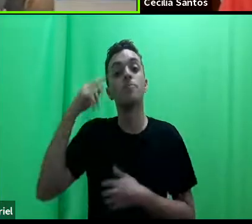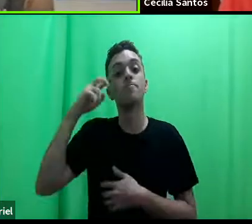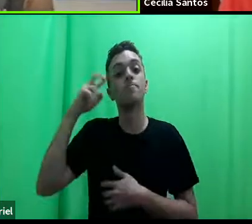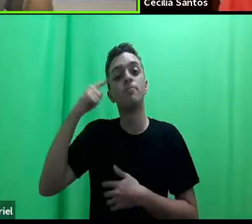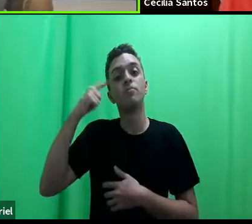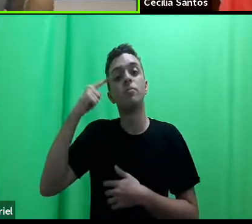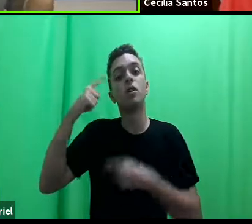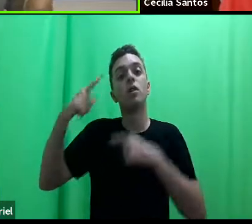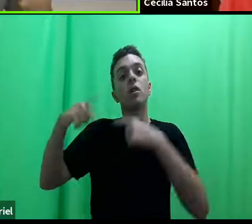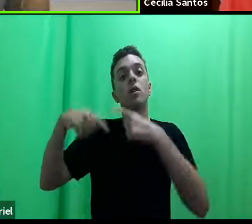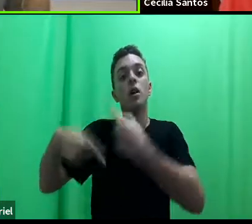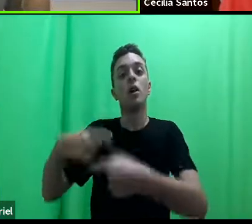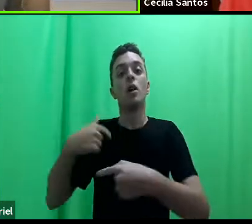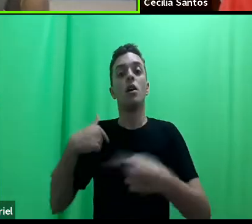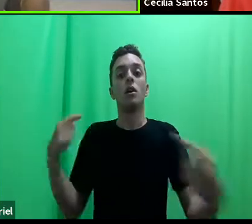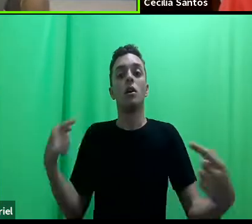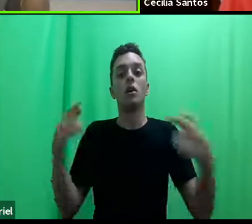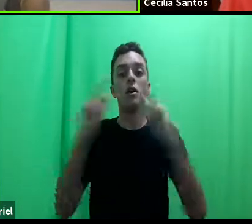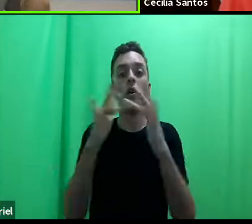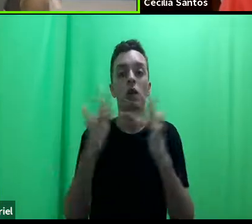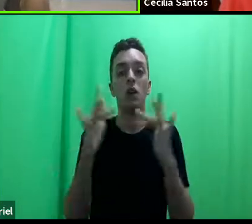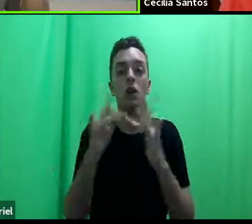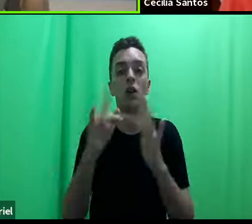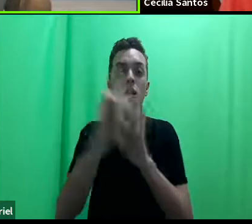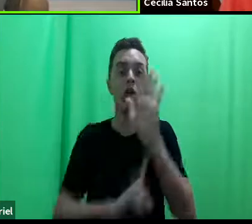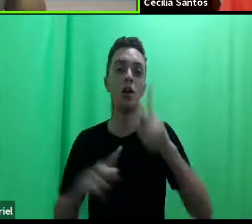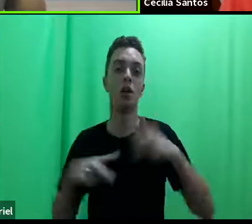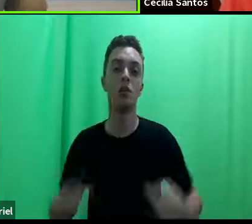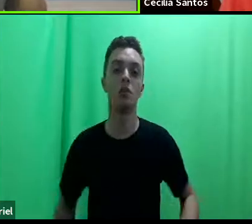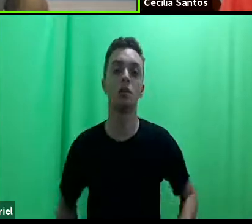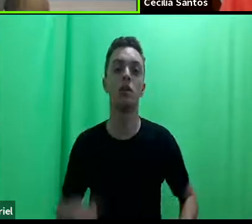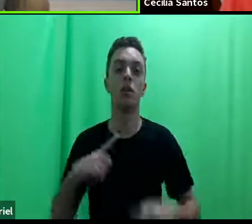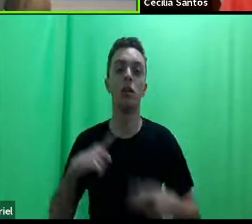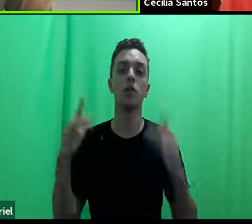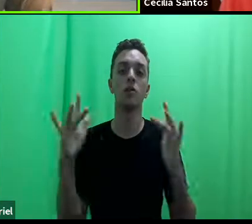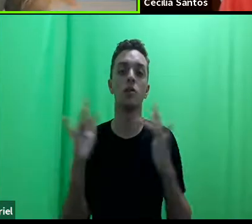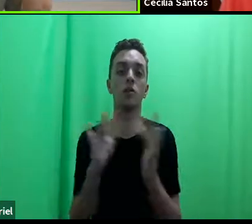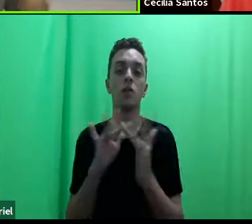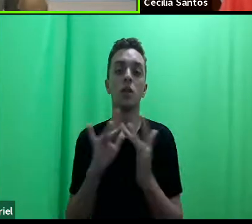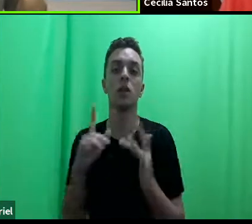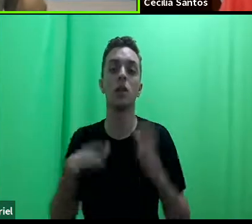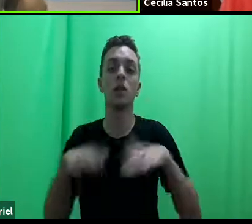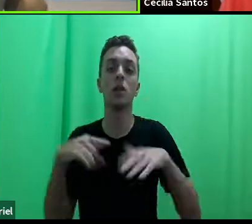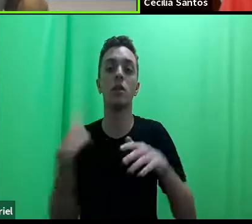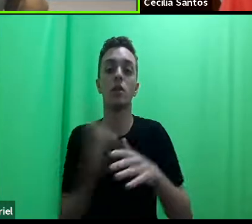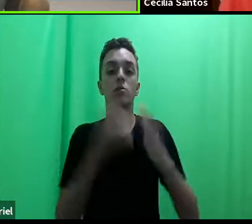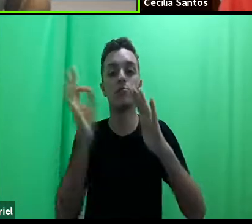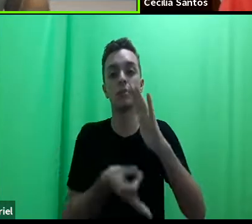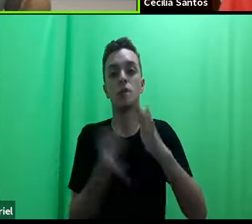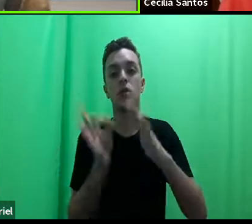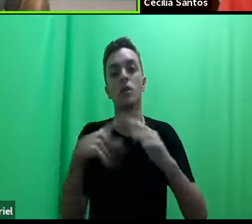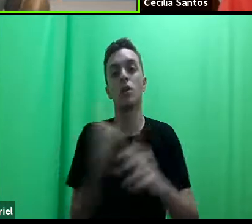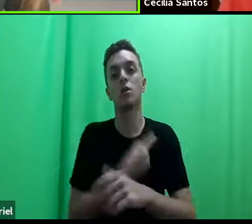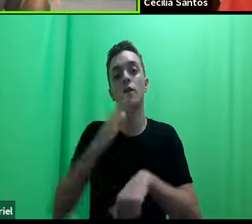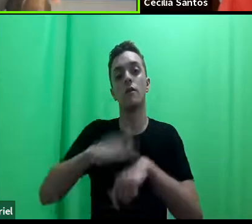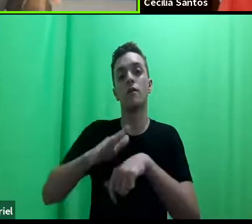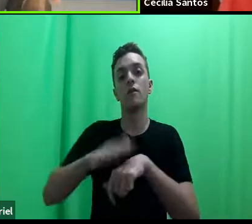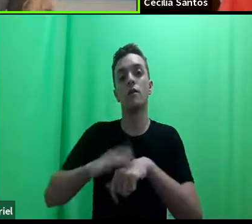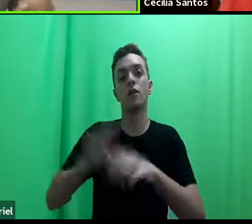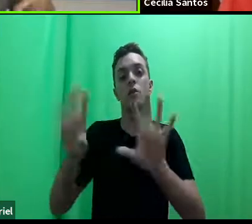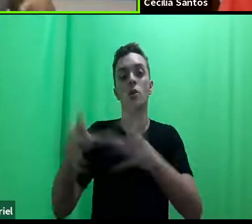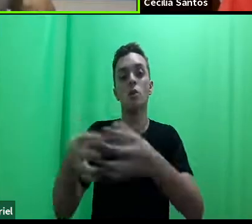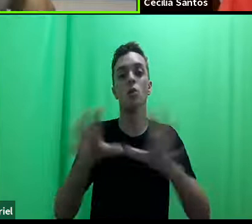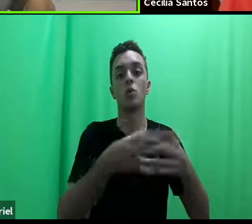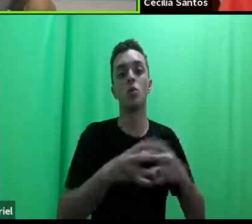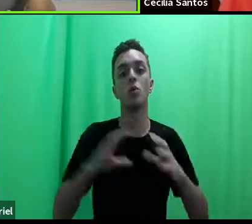com os direitos humanos. Acho que teve um momento com a Clínica de Direitos Humanos que a gente fazia uma ouvidoria comunitária com pessoas em situação de rua.